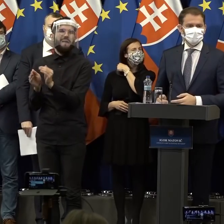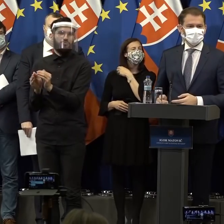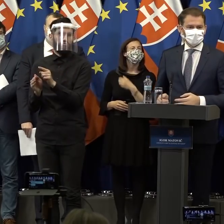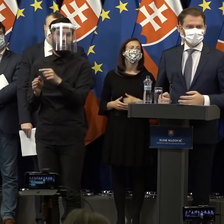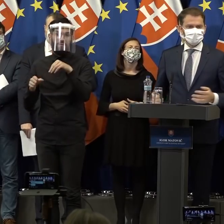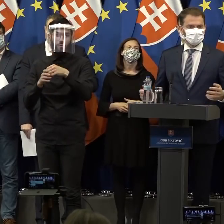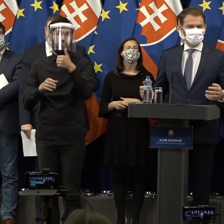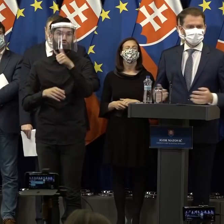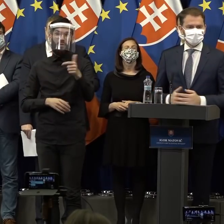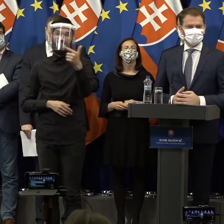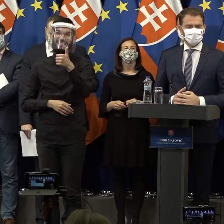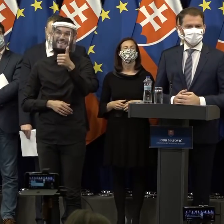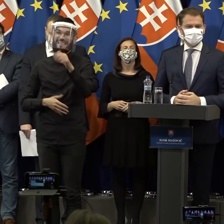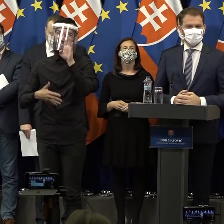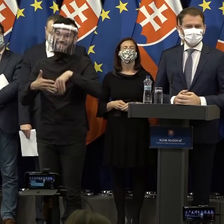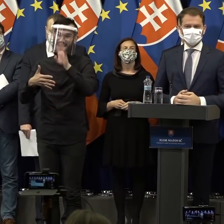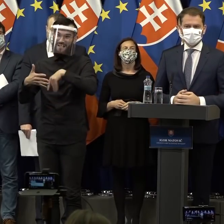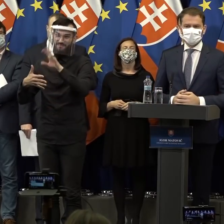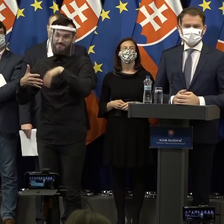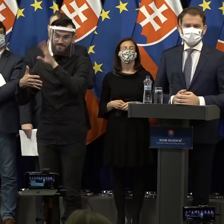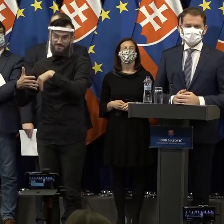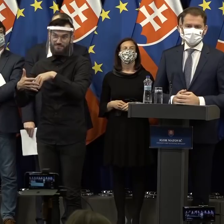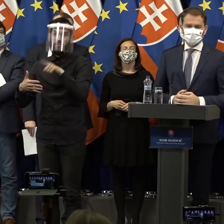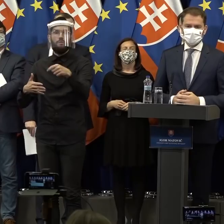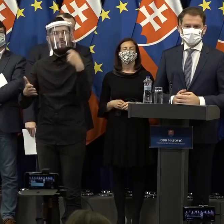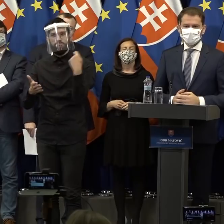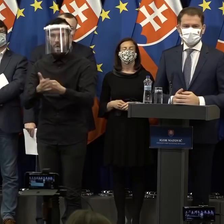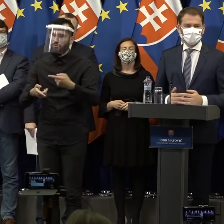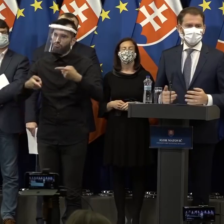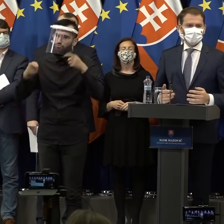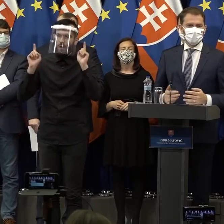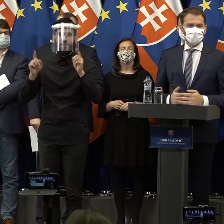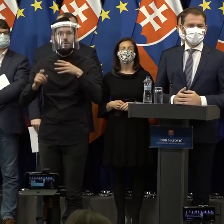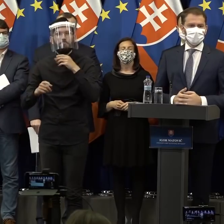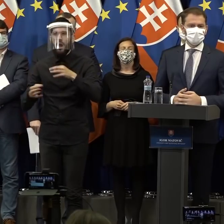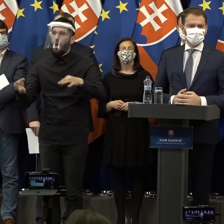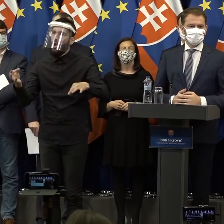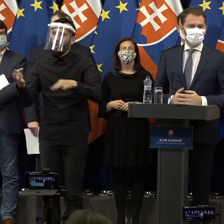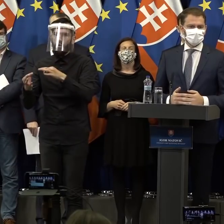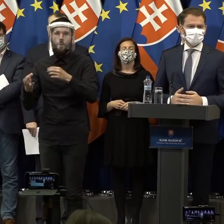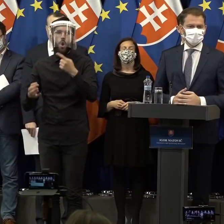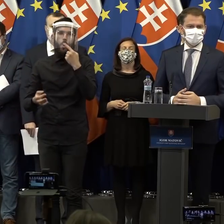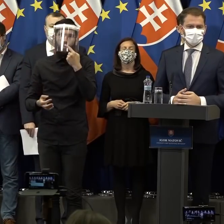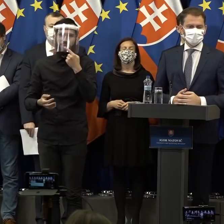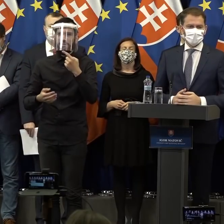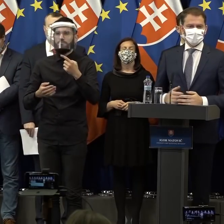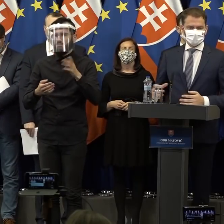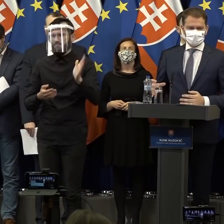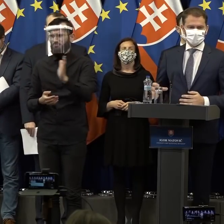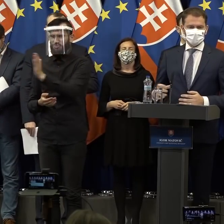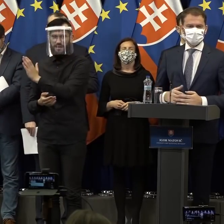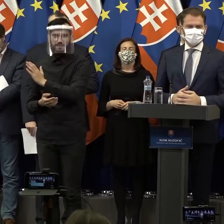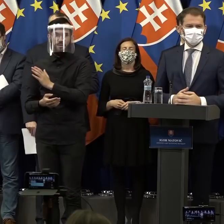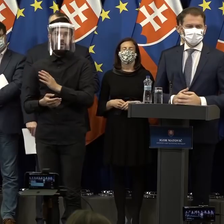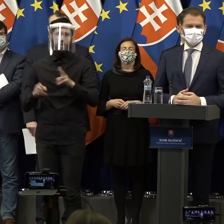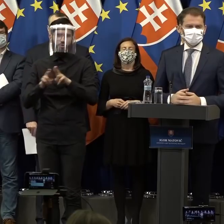121 stranách. Tieto opatrenia platia či pre Slovákov, Maďarov, Rómov, Rusínov aj všetkých nás, ale